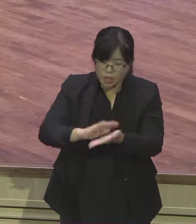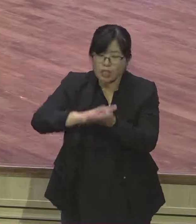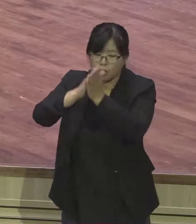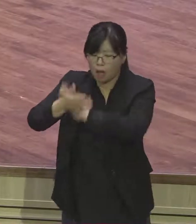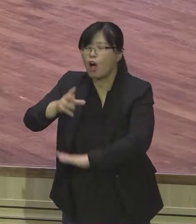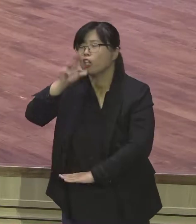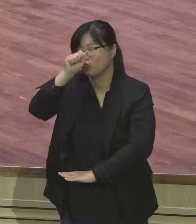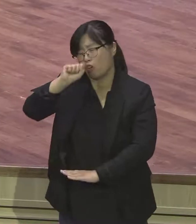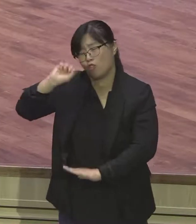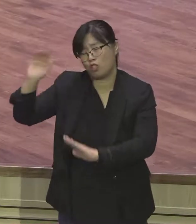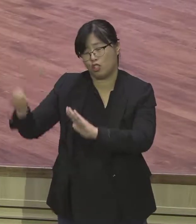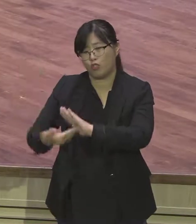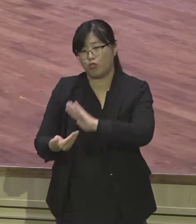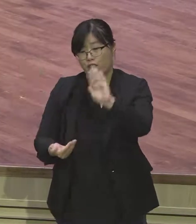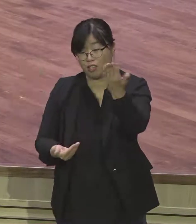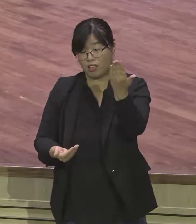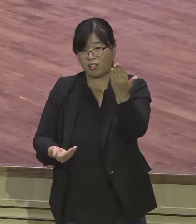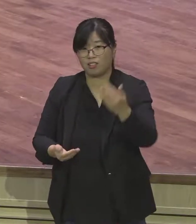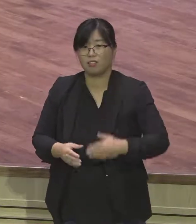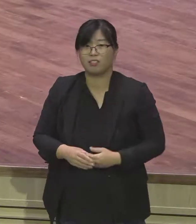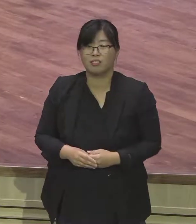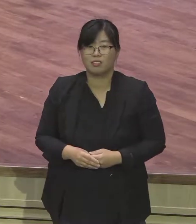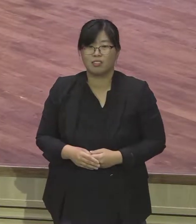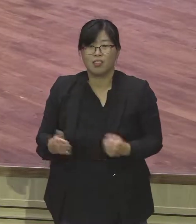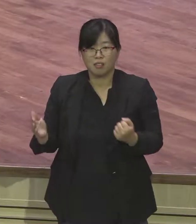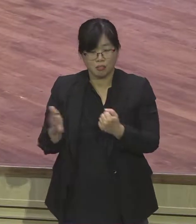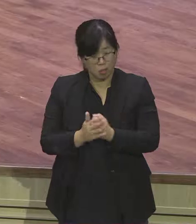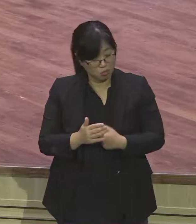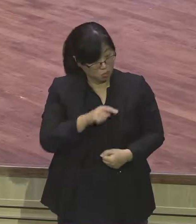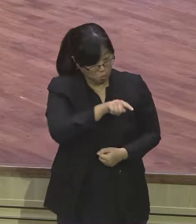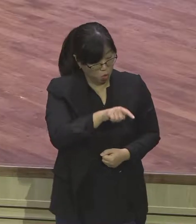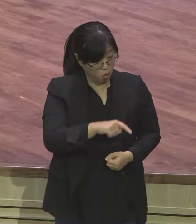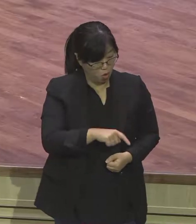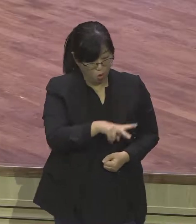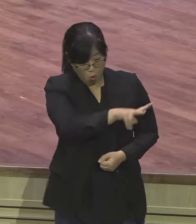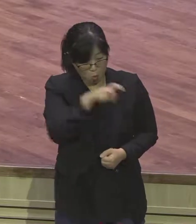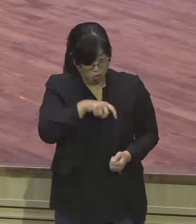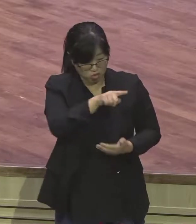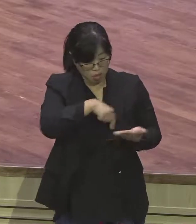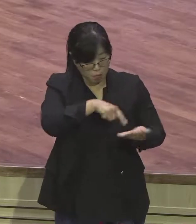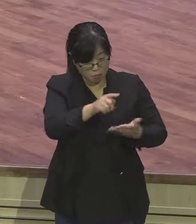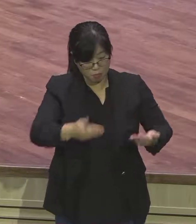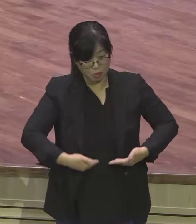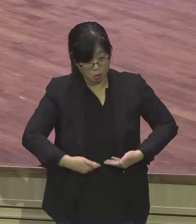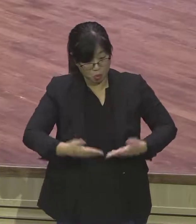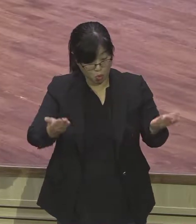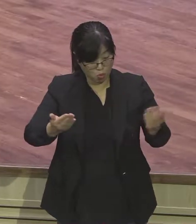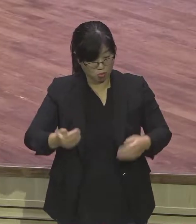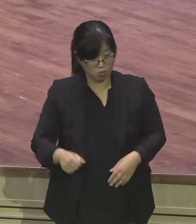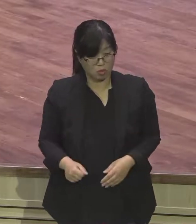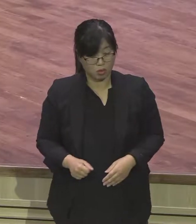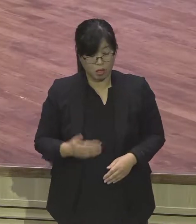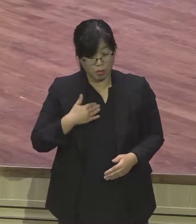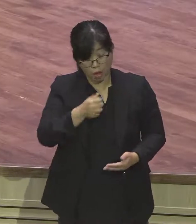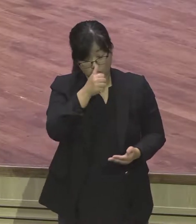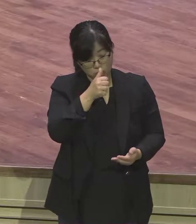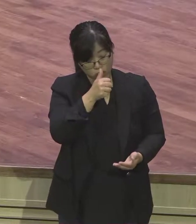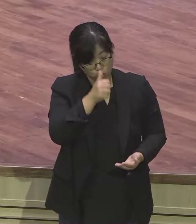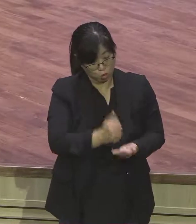우수값을 이유도 없고 과거로부터 완전 잘 못하시니 이제 더 이상 과거에